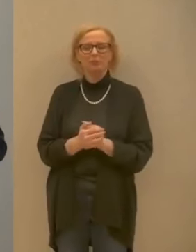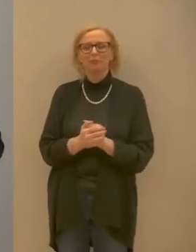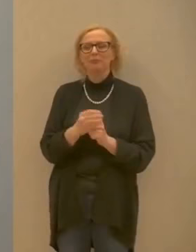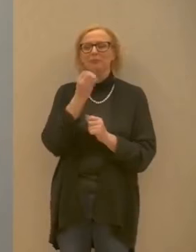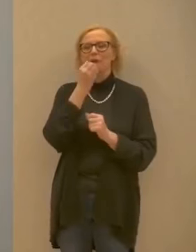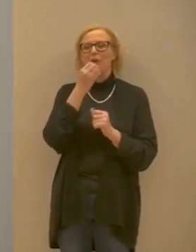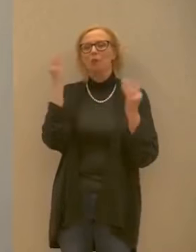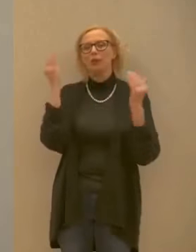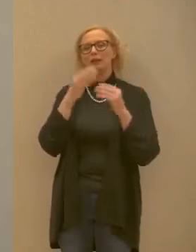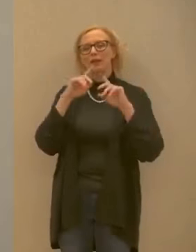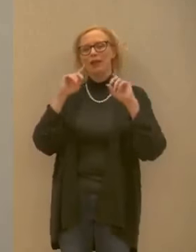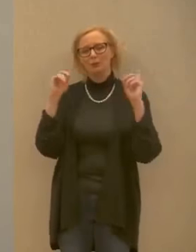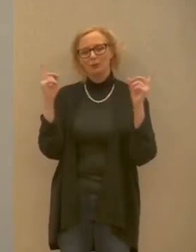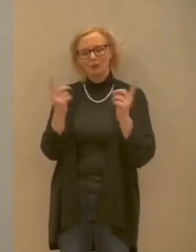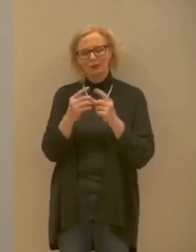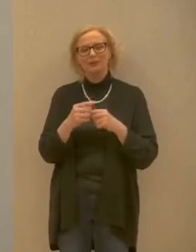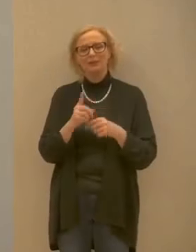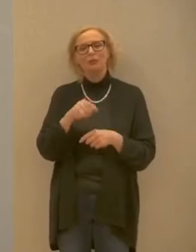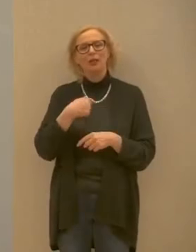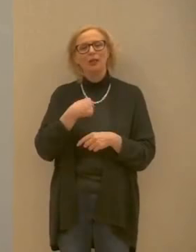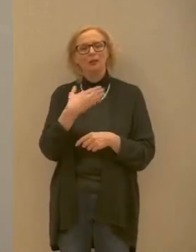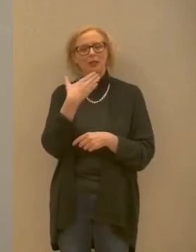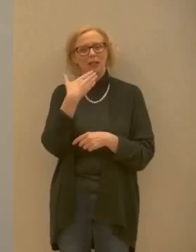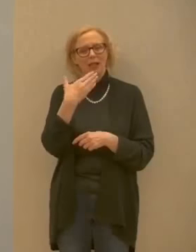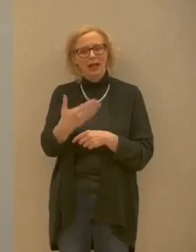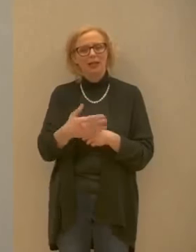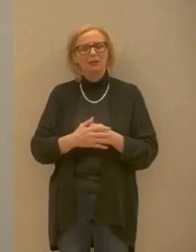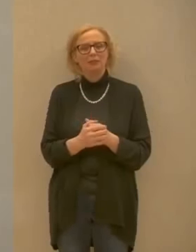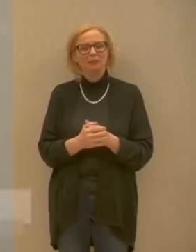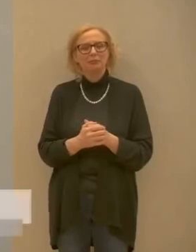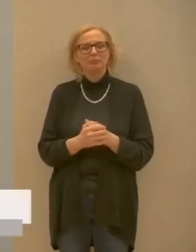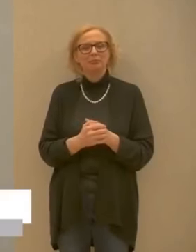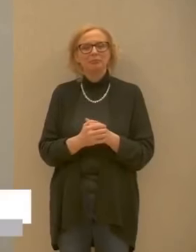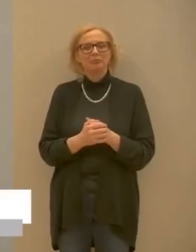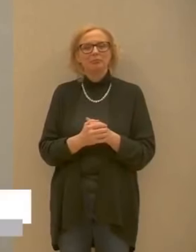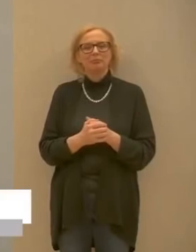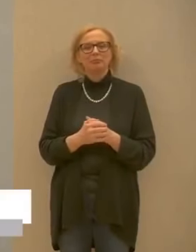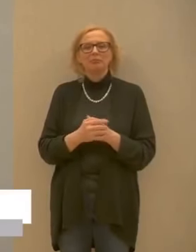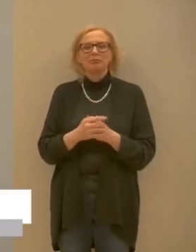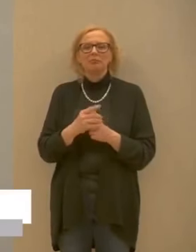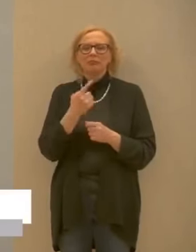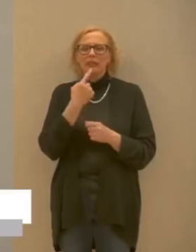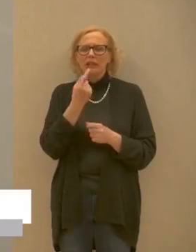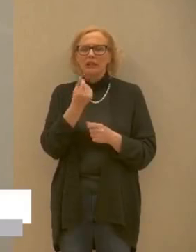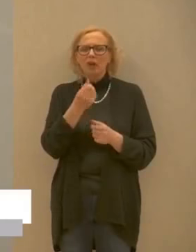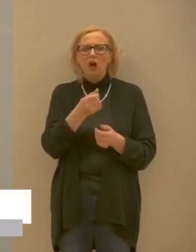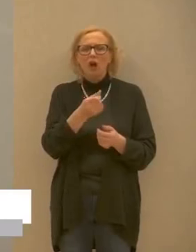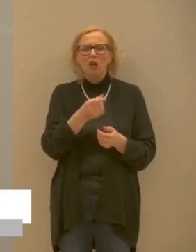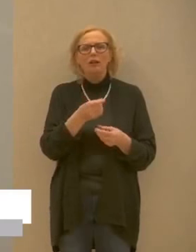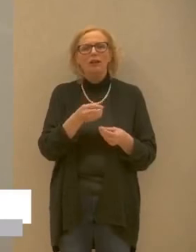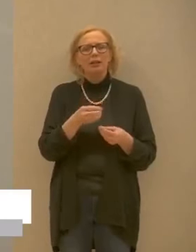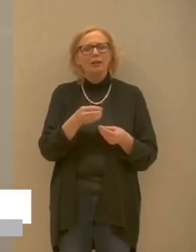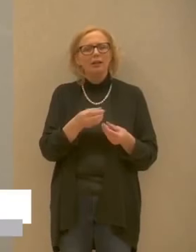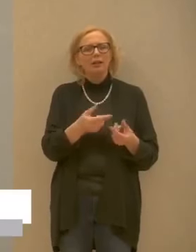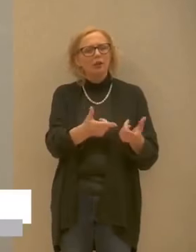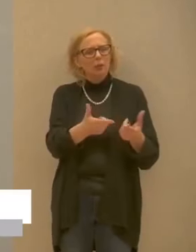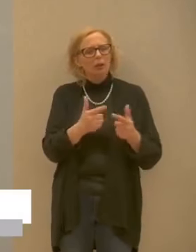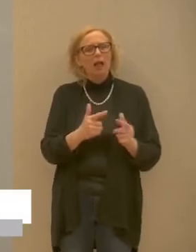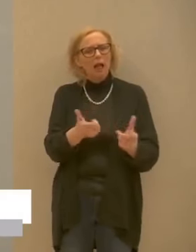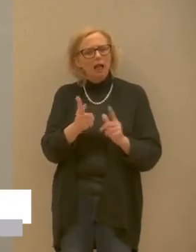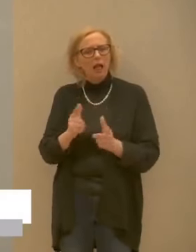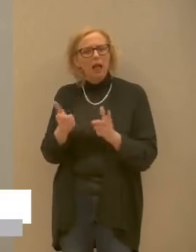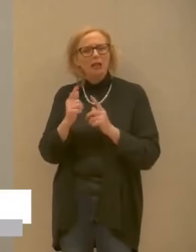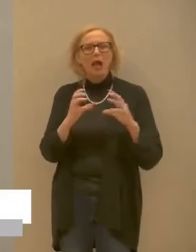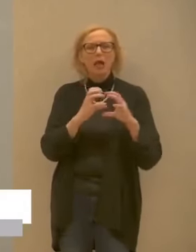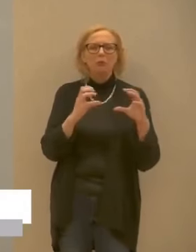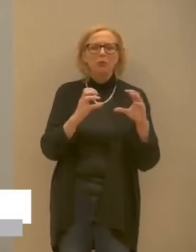ringrazio anch'io i continui generosi contributi di molti cittadini imprese trentine che stanno